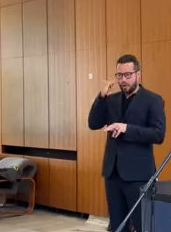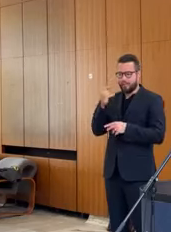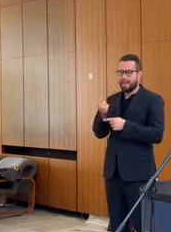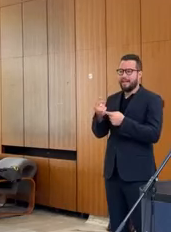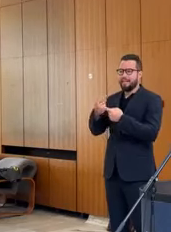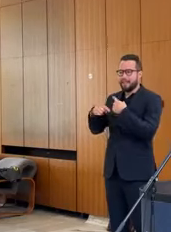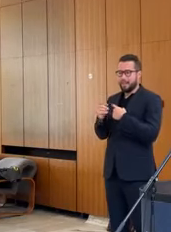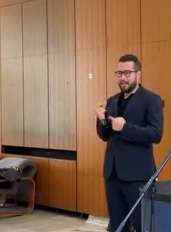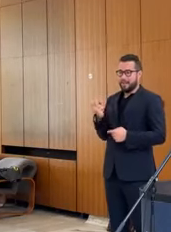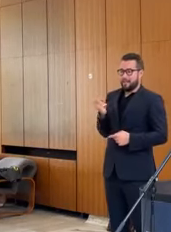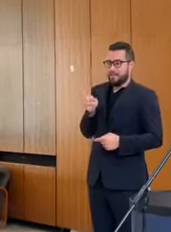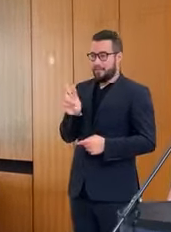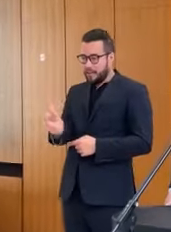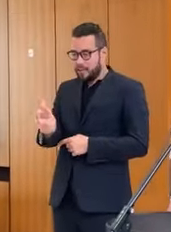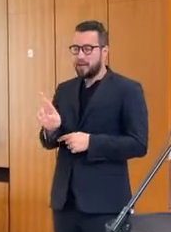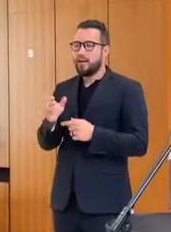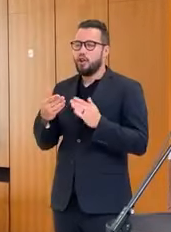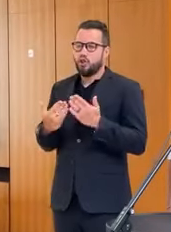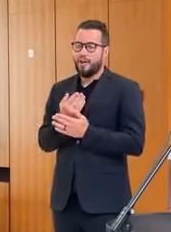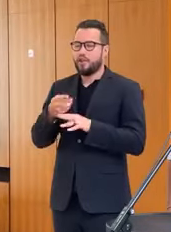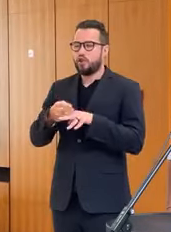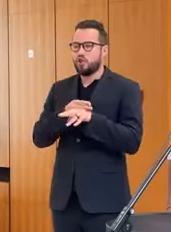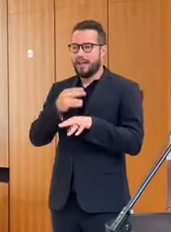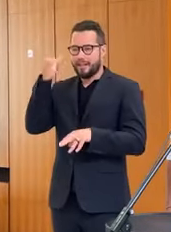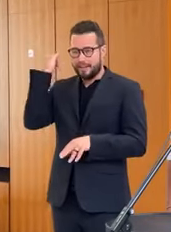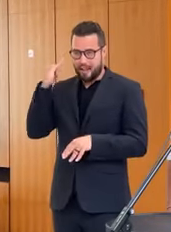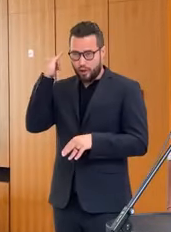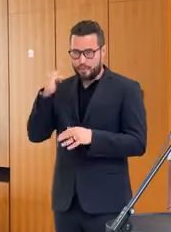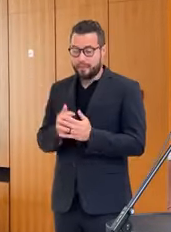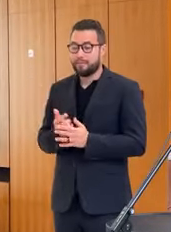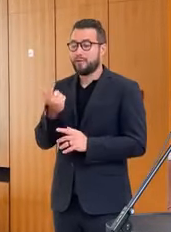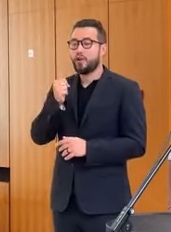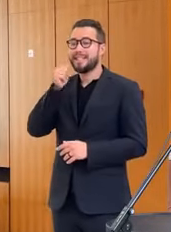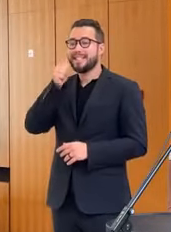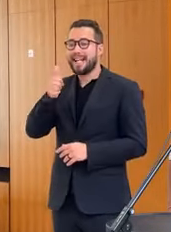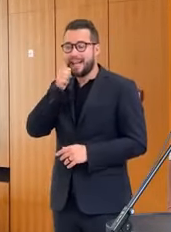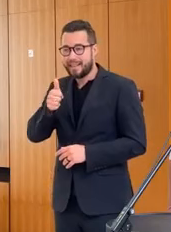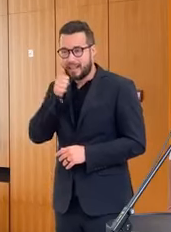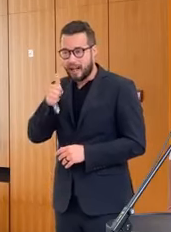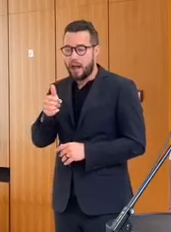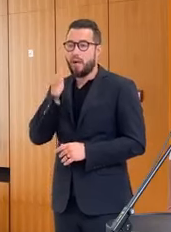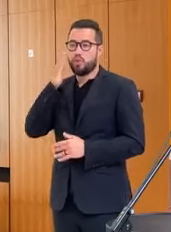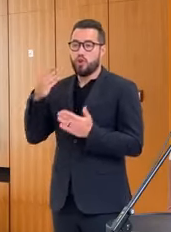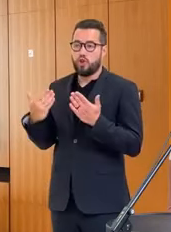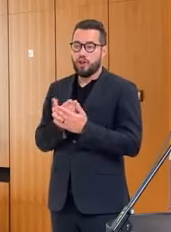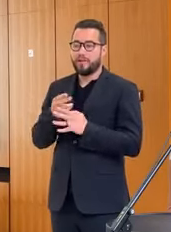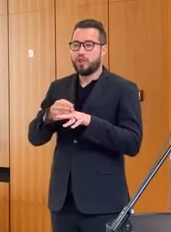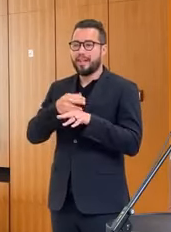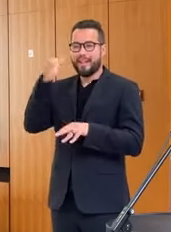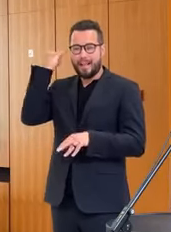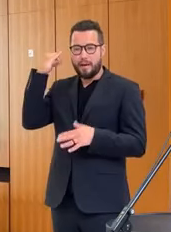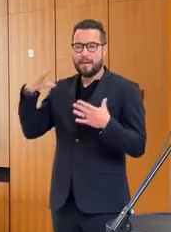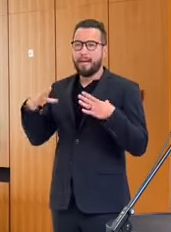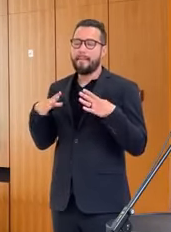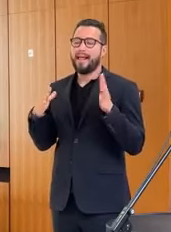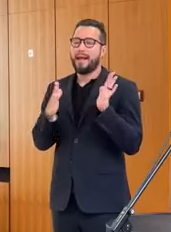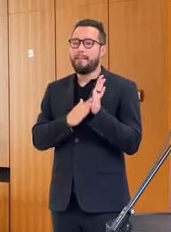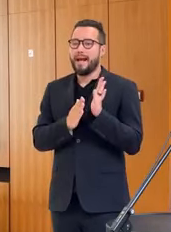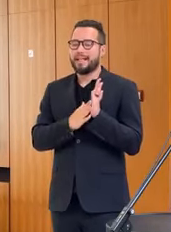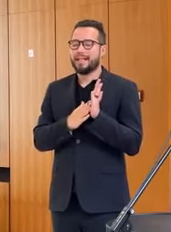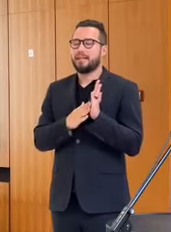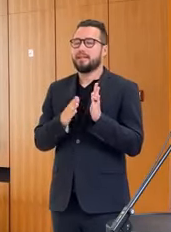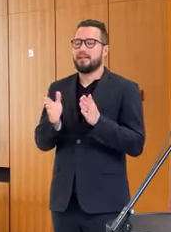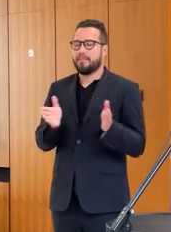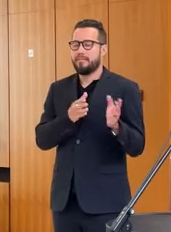nového štátneho tajomníka. Novým štátnym tajomníkom sa od zajtražšieho dňa stáva pán Martin Bezek, ktorý dlhodobo